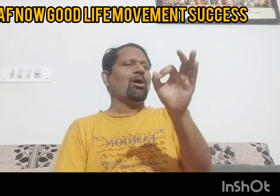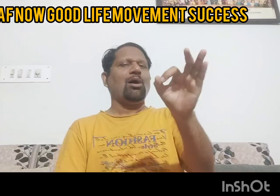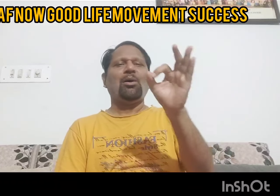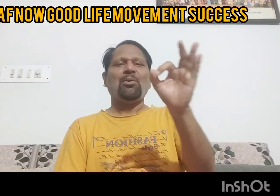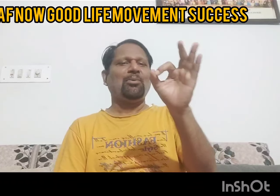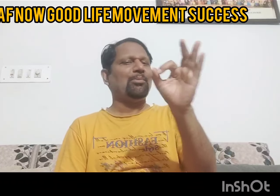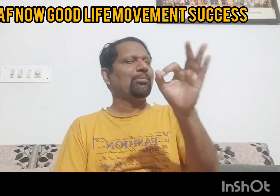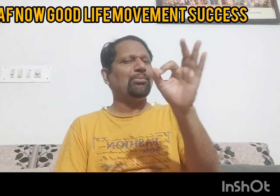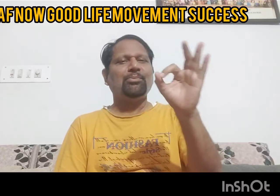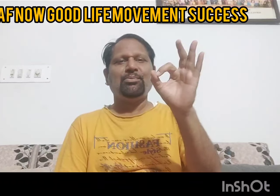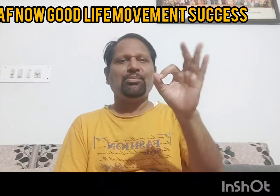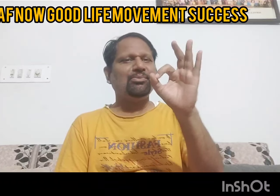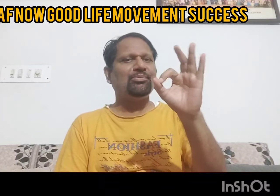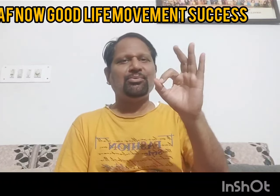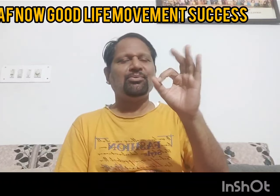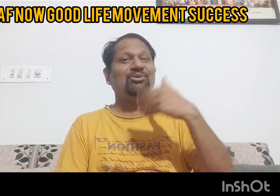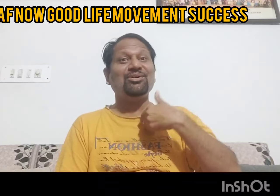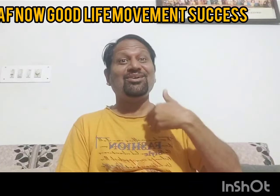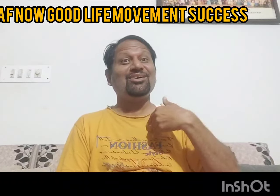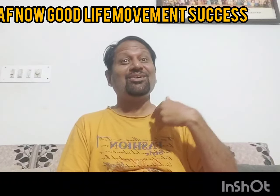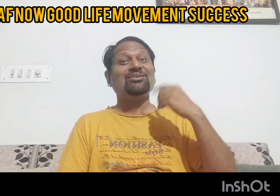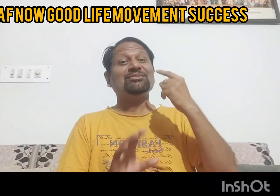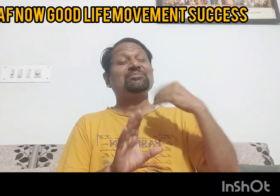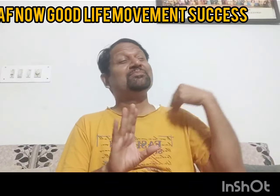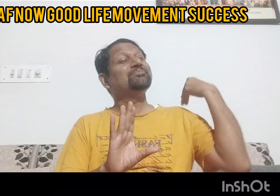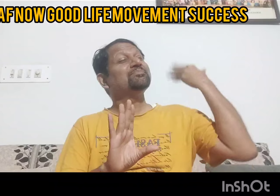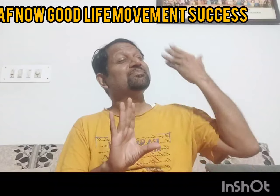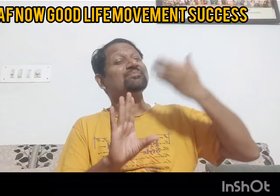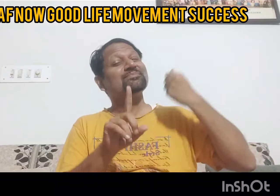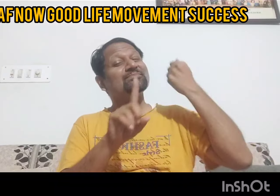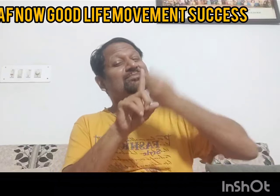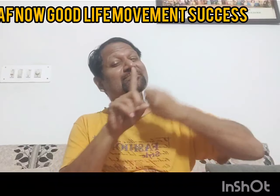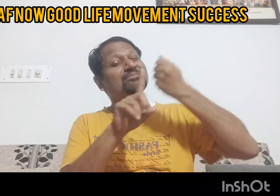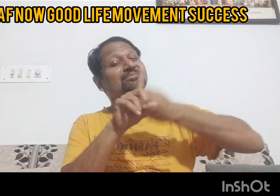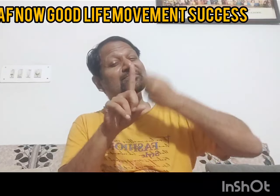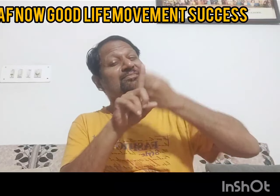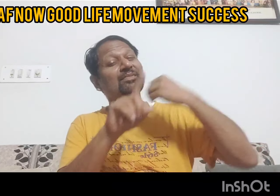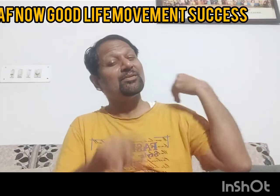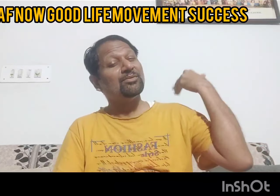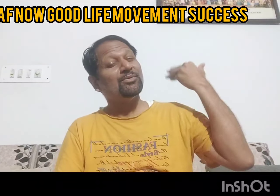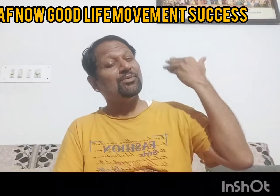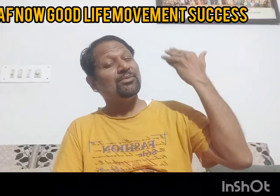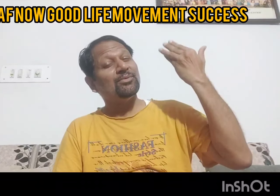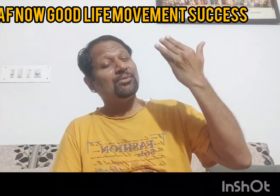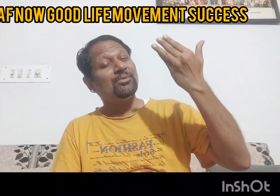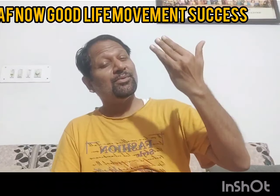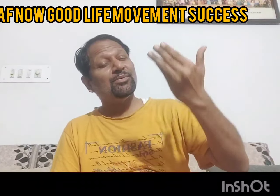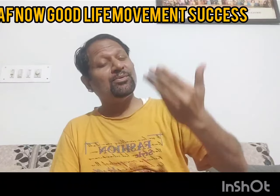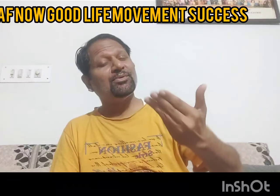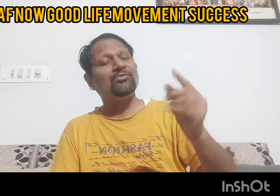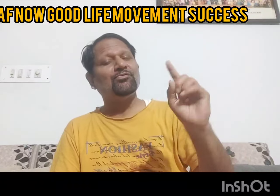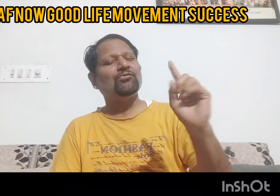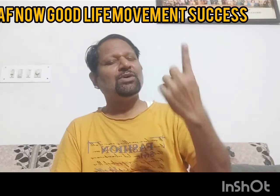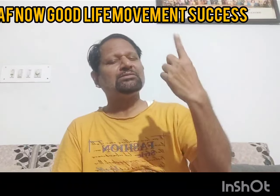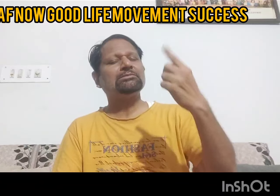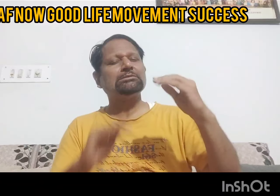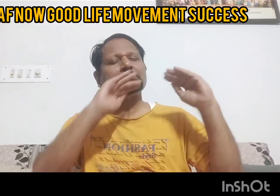और रिवा संभाग विंद छेत्र की क्या तारीफ करूँ जो संघर्ष की इबारत लिखिये विंद की